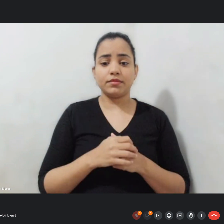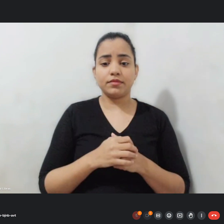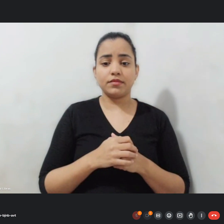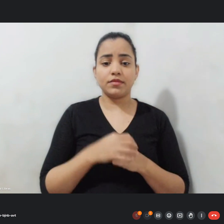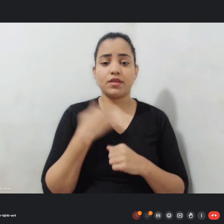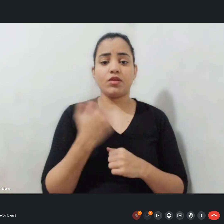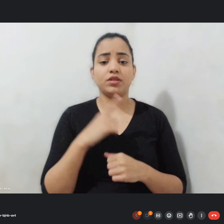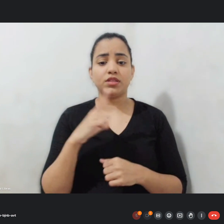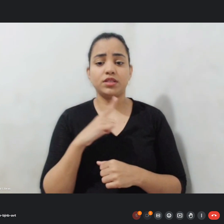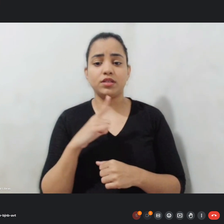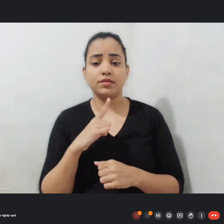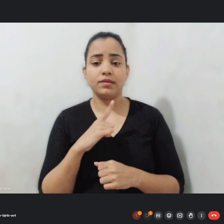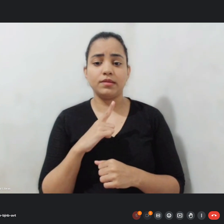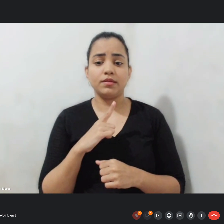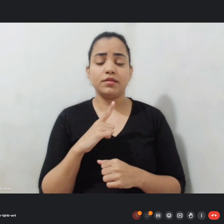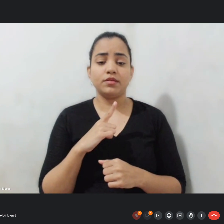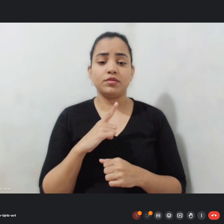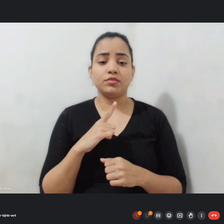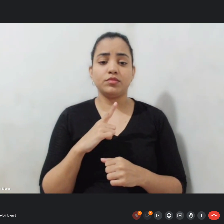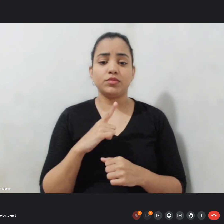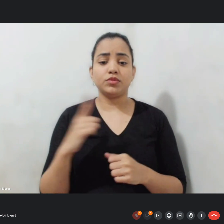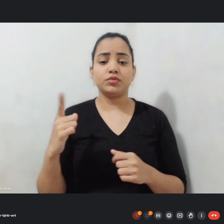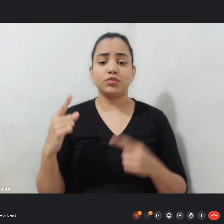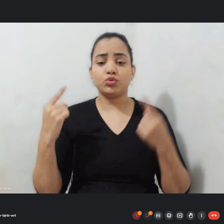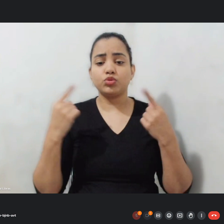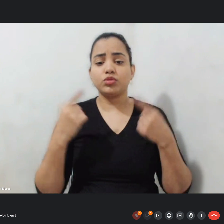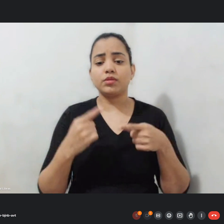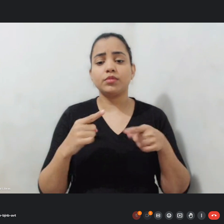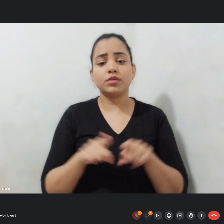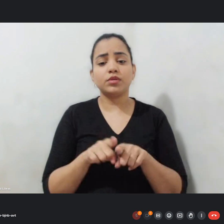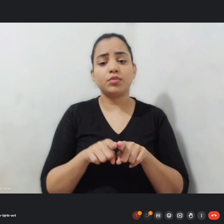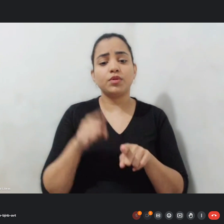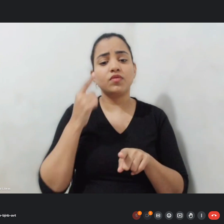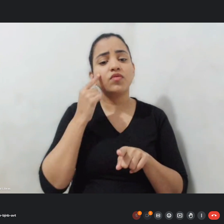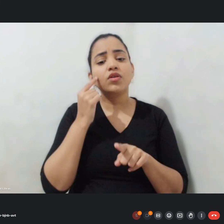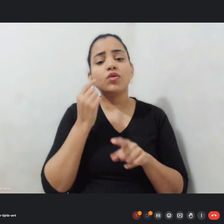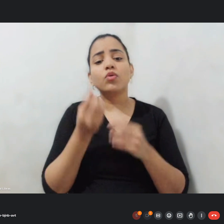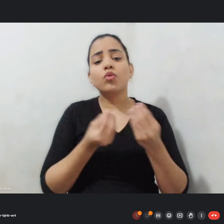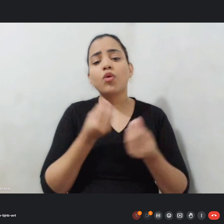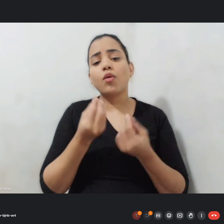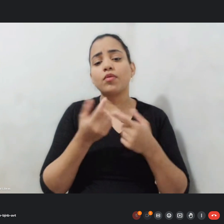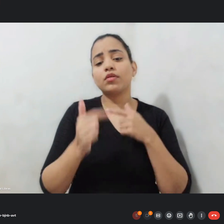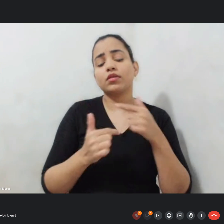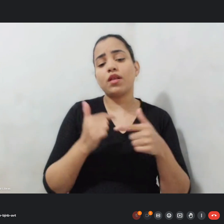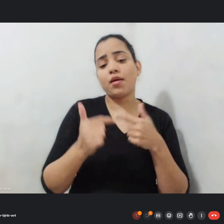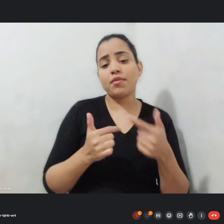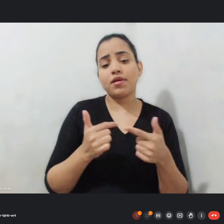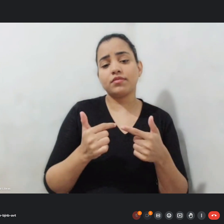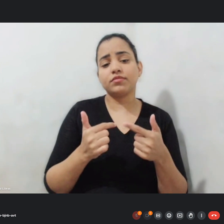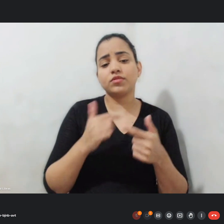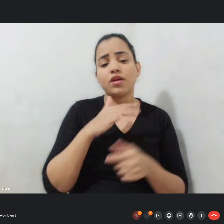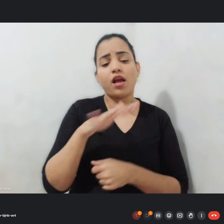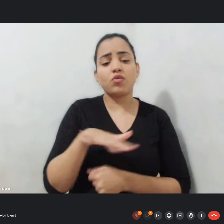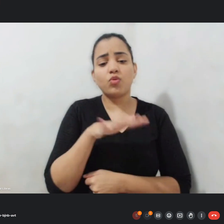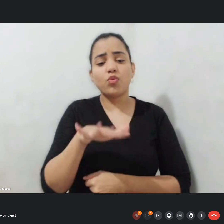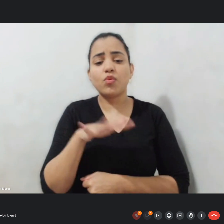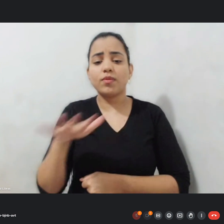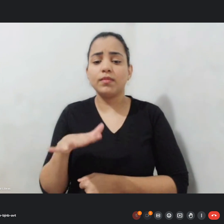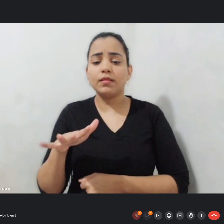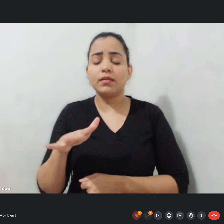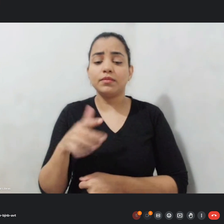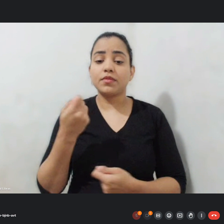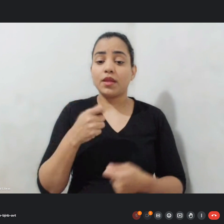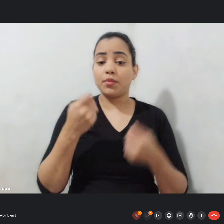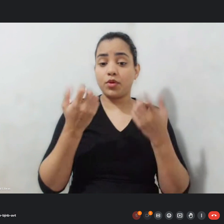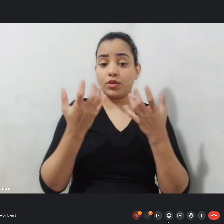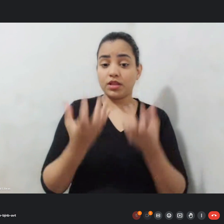também ver qual é a categoria que essa lei pode nos acolher para dar o reforço e o